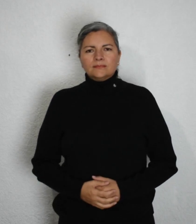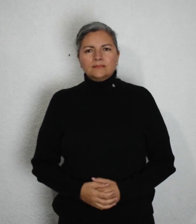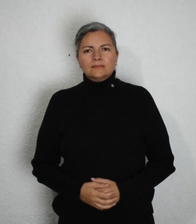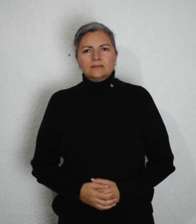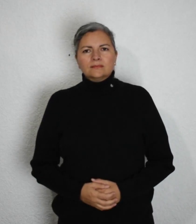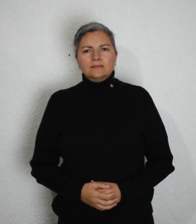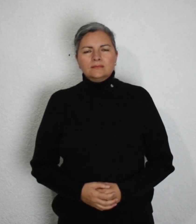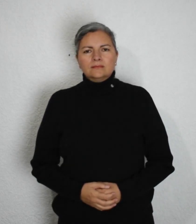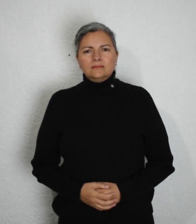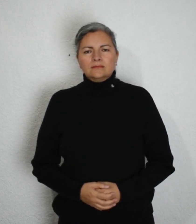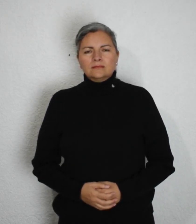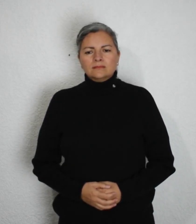Muertos